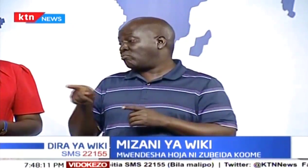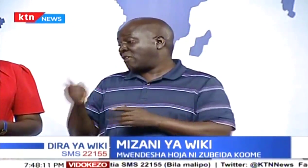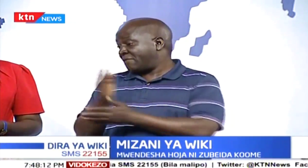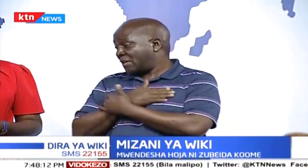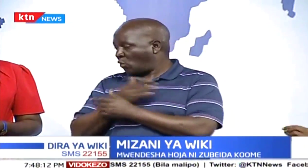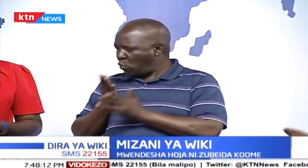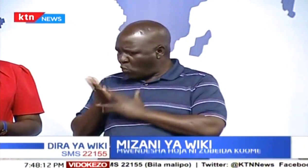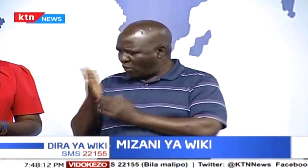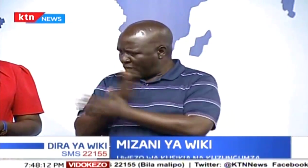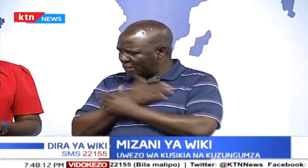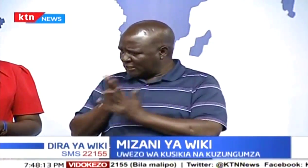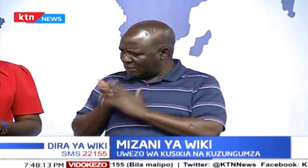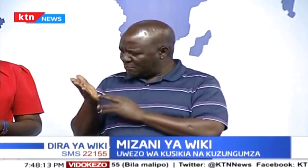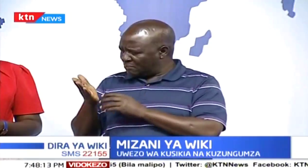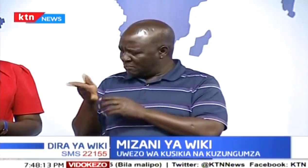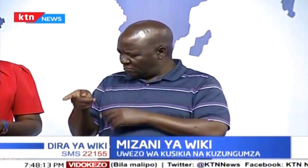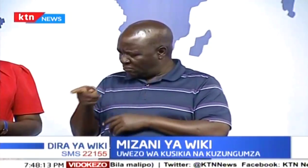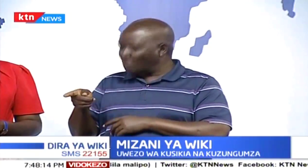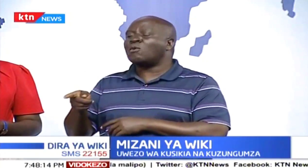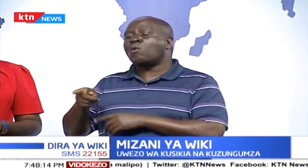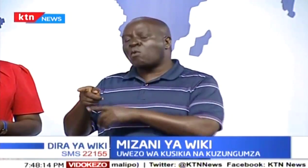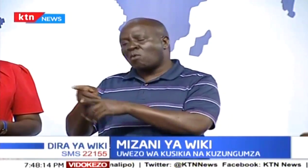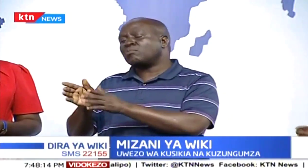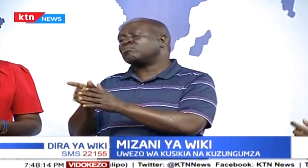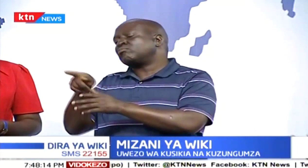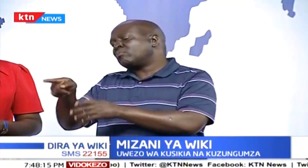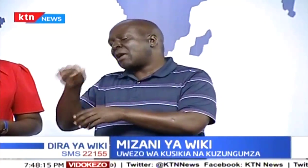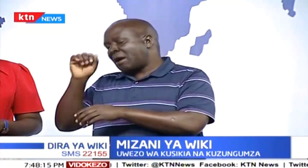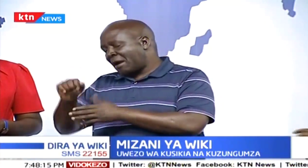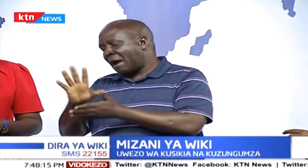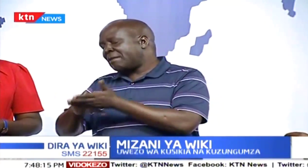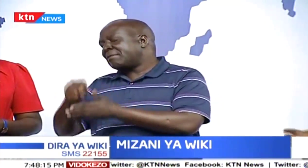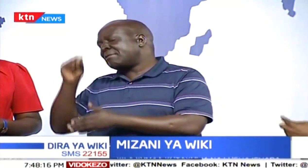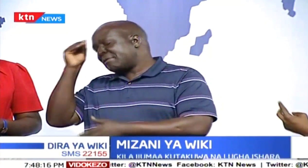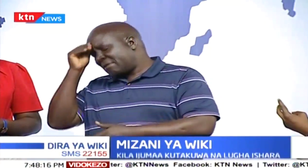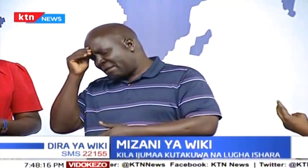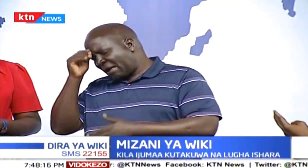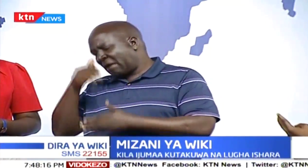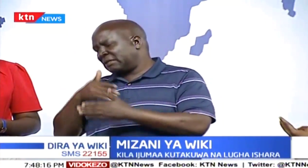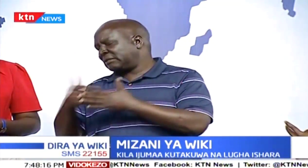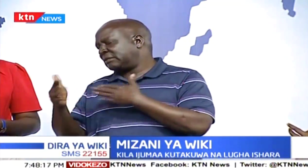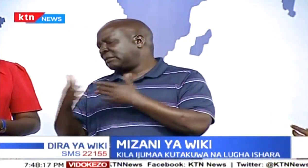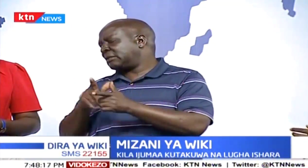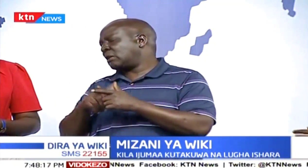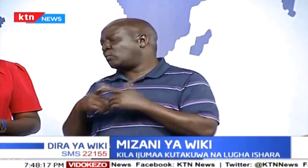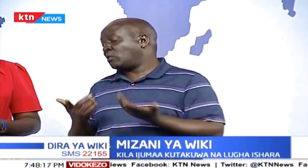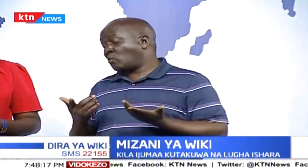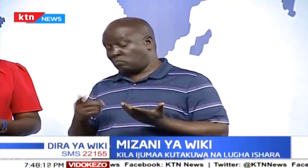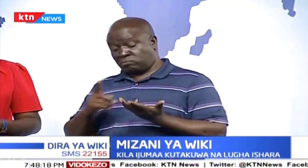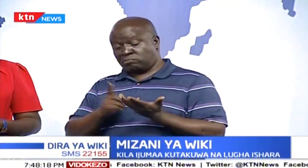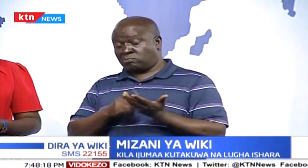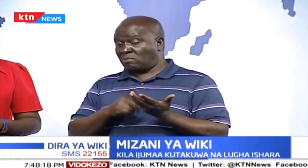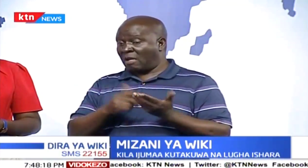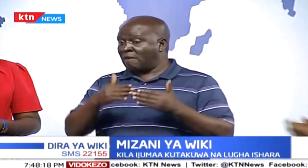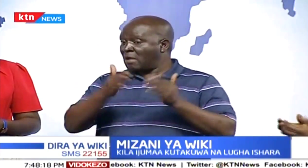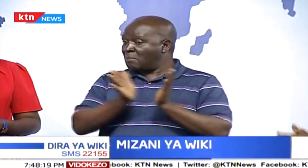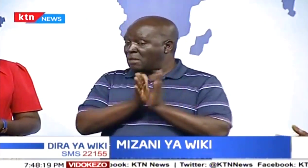kuna wale umarafiki ama familia moja ama watuawili, ambao wakona